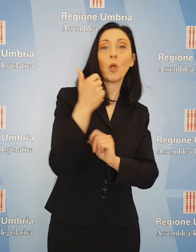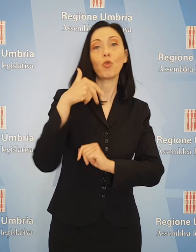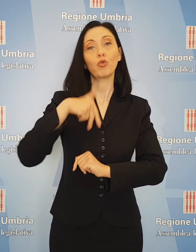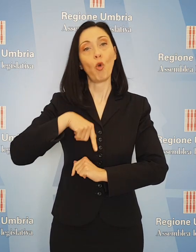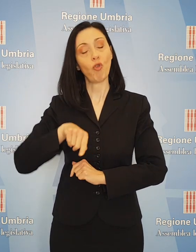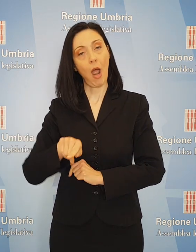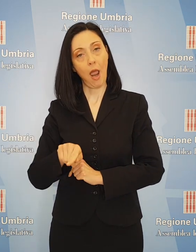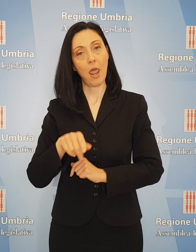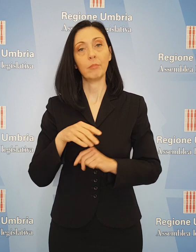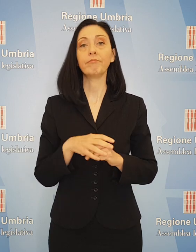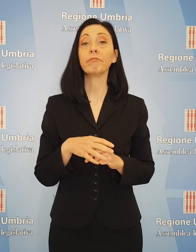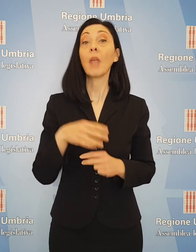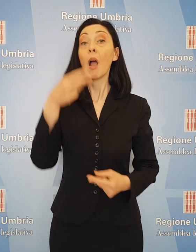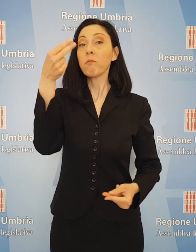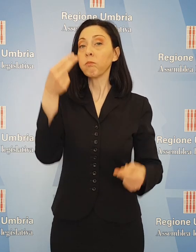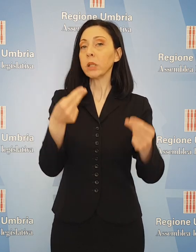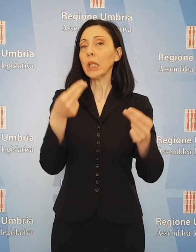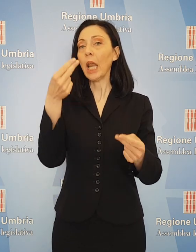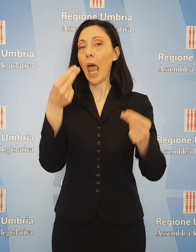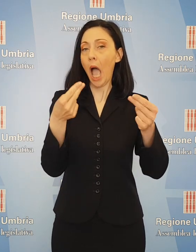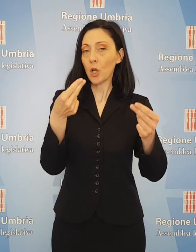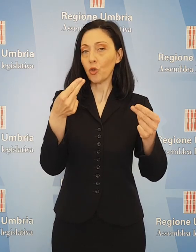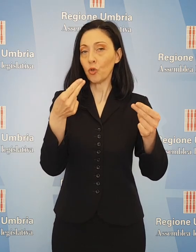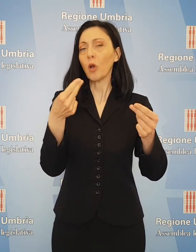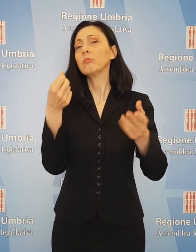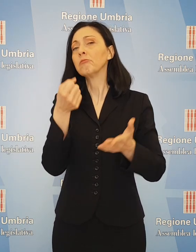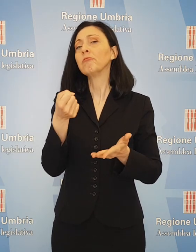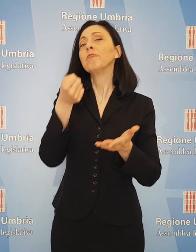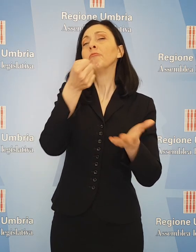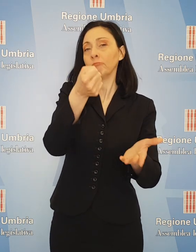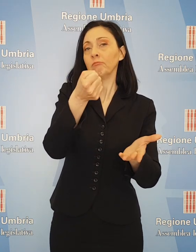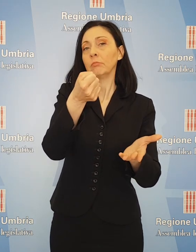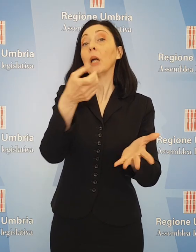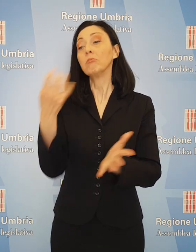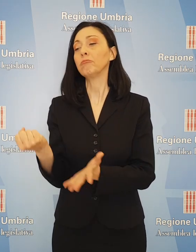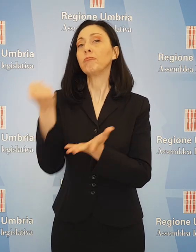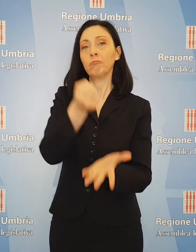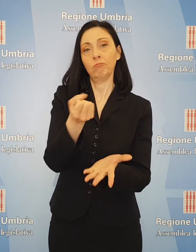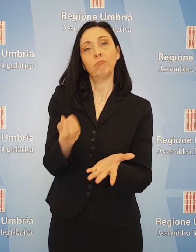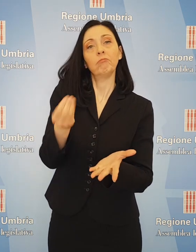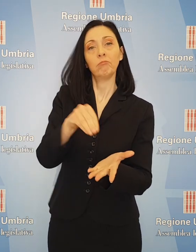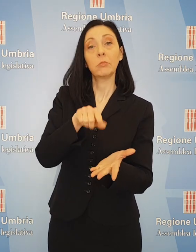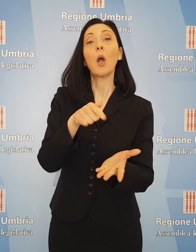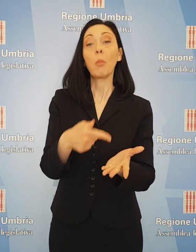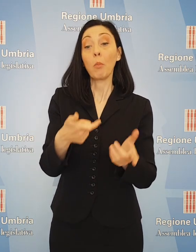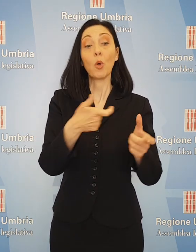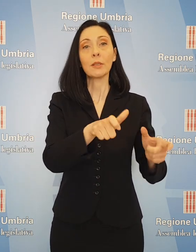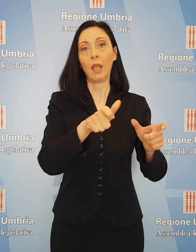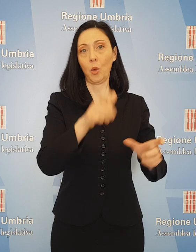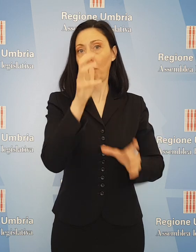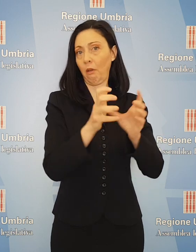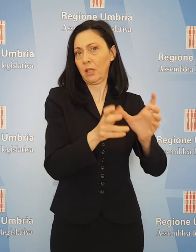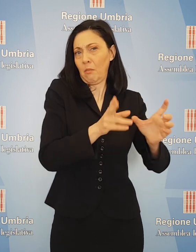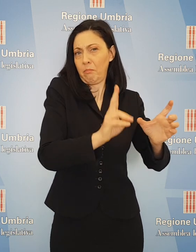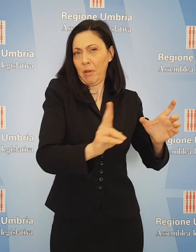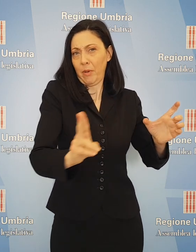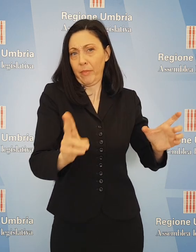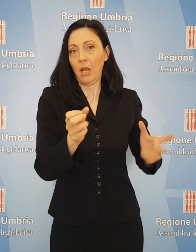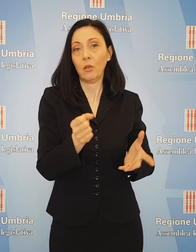dell'Umbria. Con questo bilancio sono state destinate risorse aggiuntive ai settori maggiormente colpiti dalla crisi.